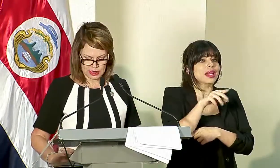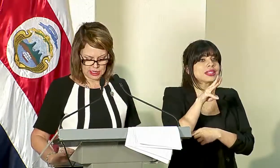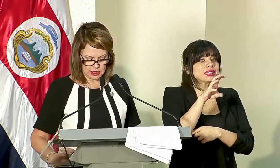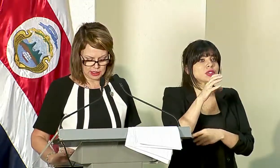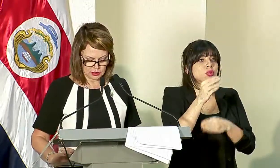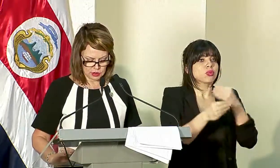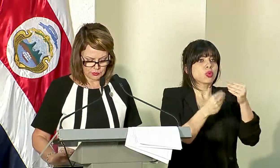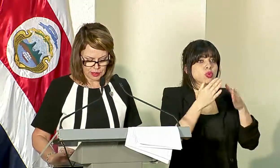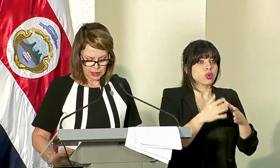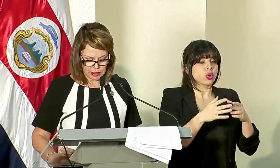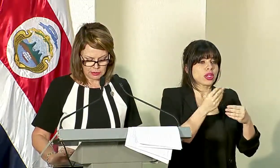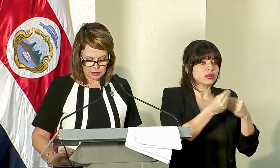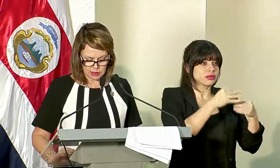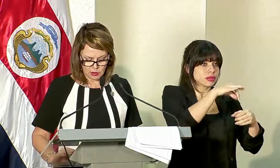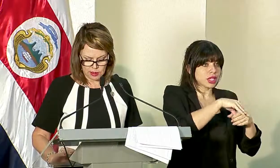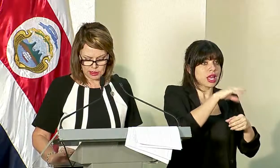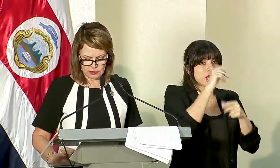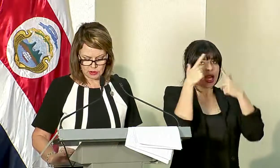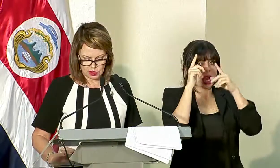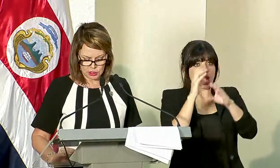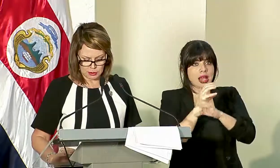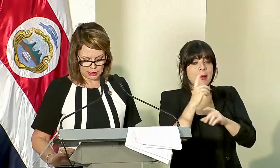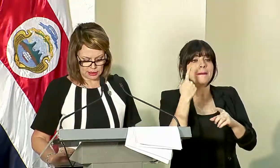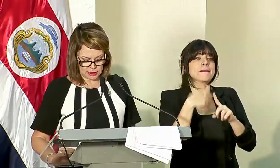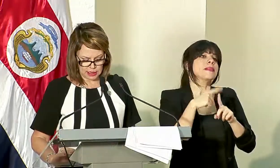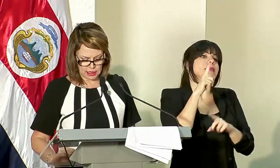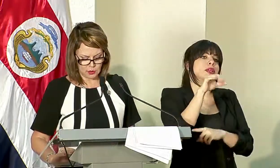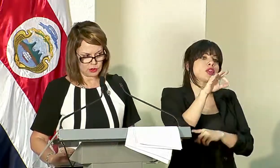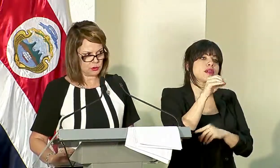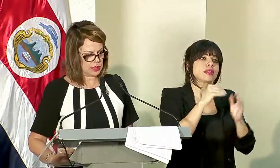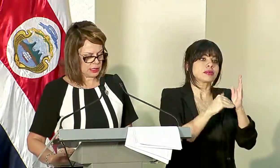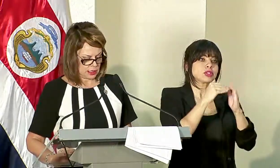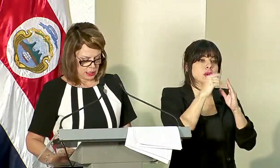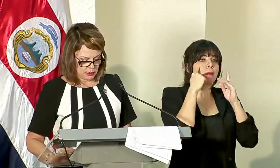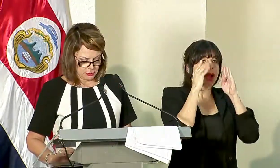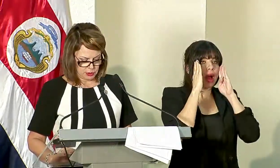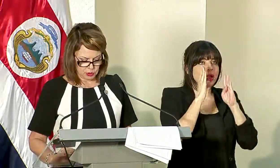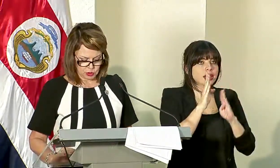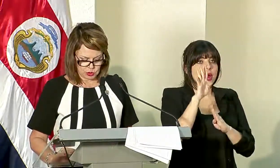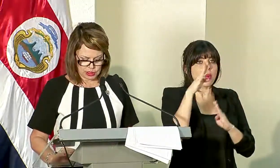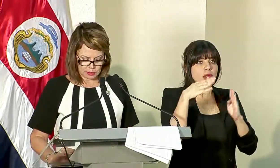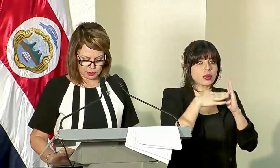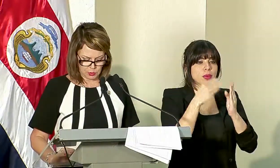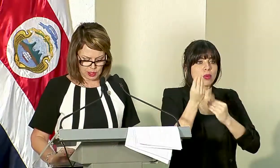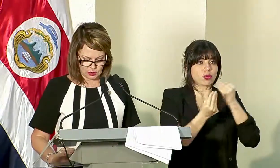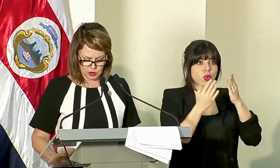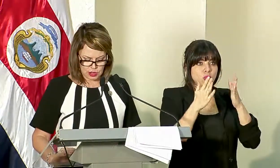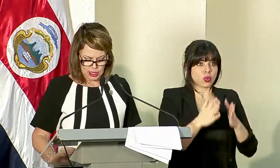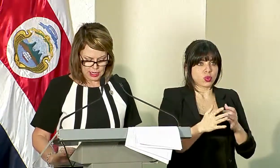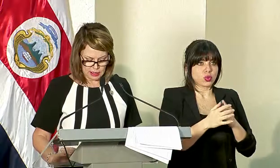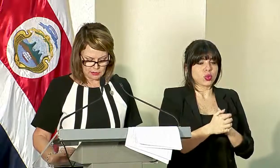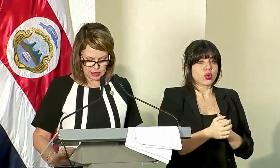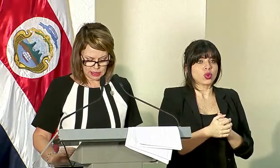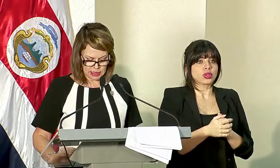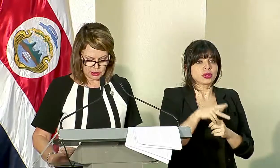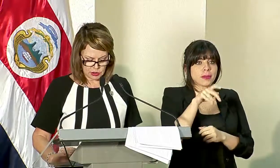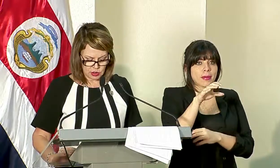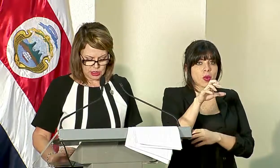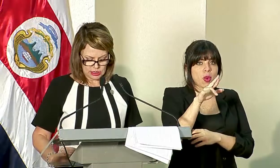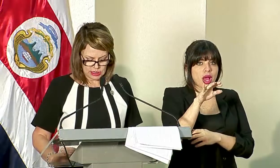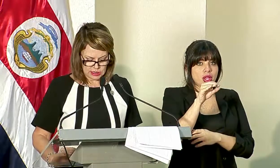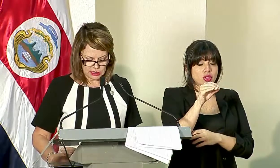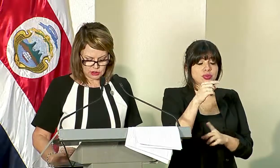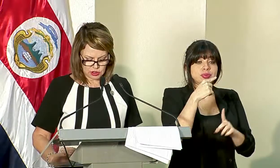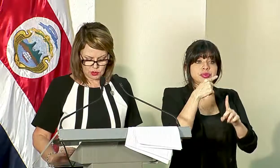agrícolas y ganaderos y mil 90 millones para atender a cuatro mil productores pecuarios. Además de